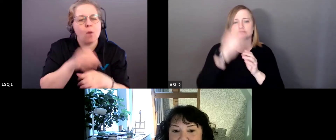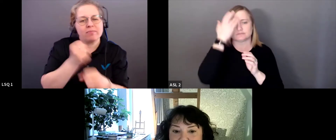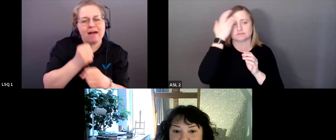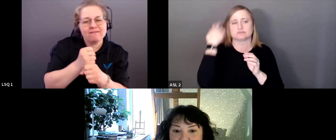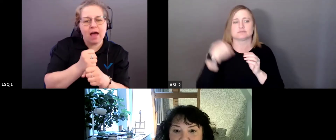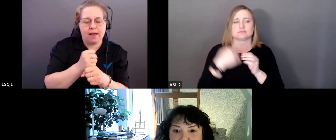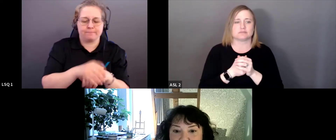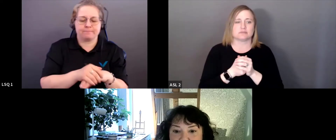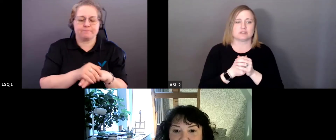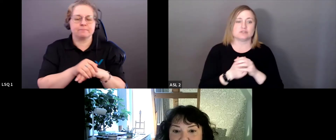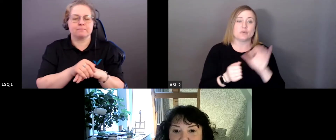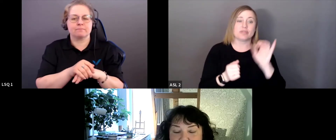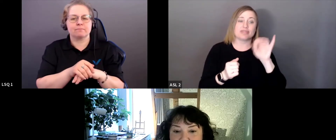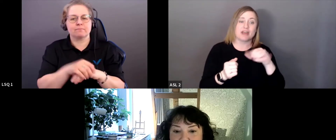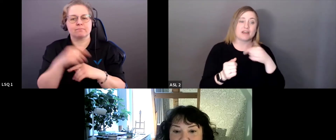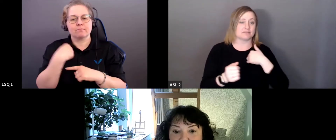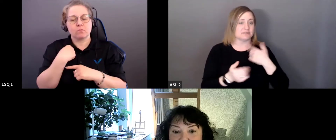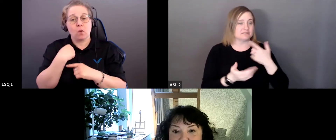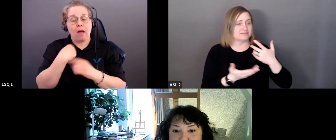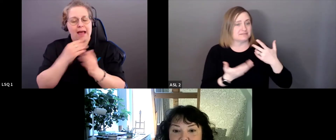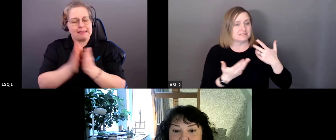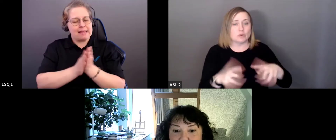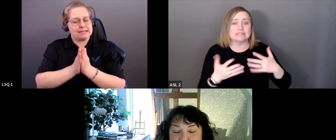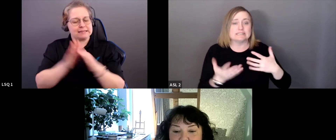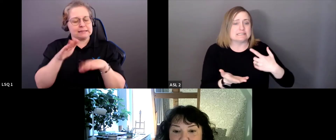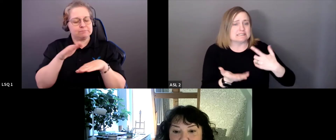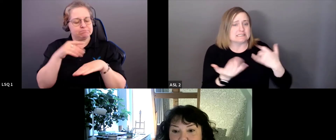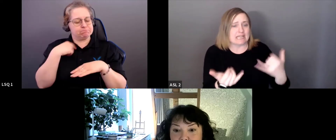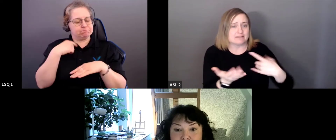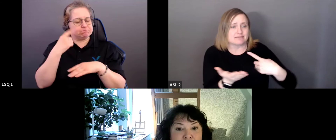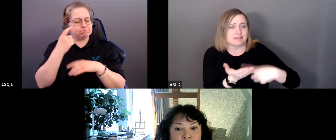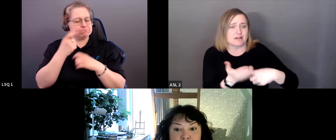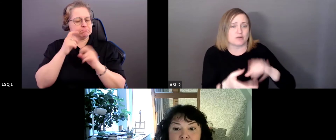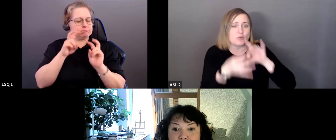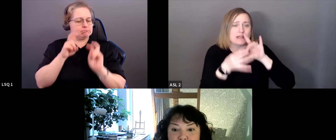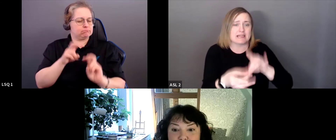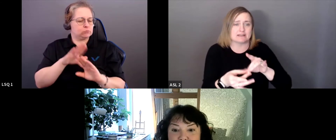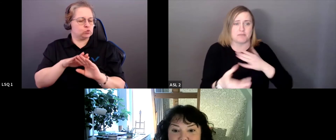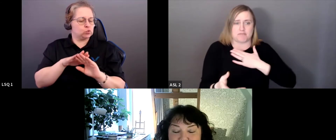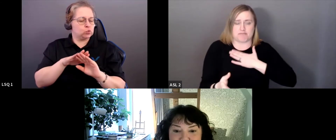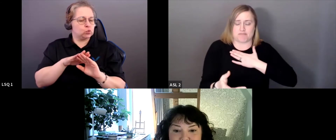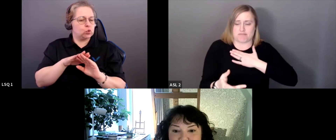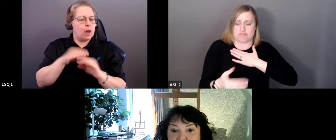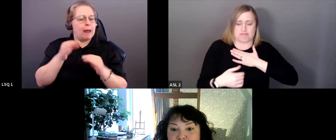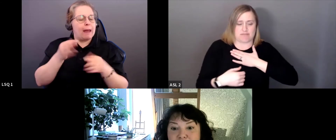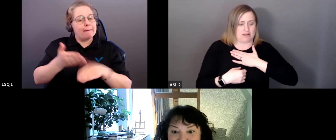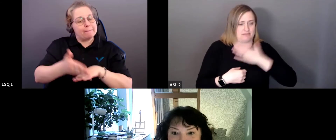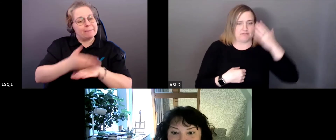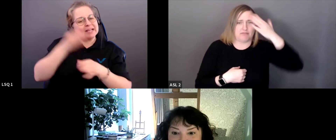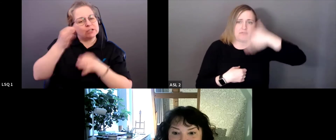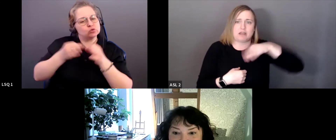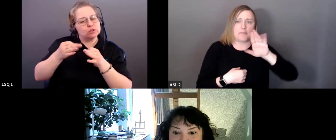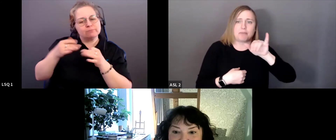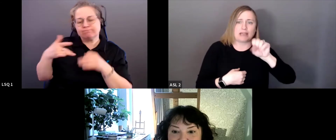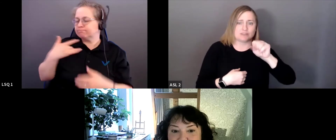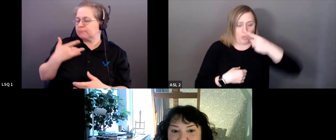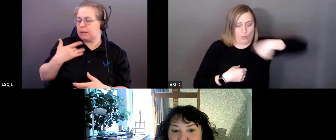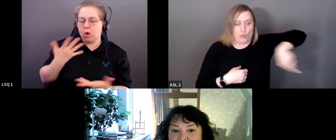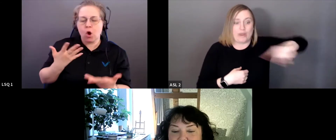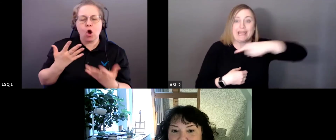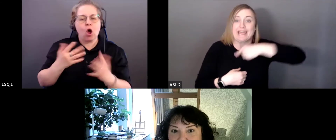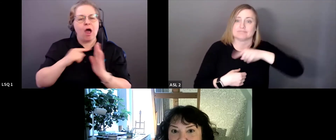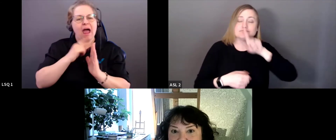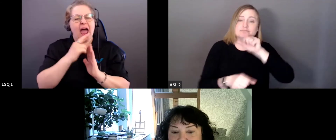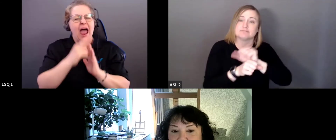Je m'intéresse aux préjugés inconscients et à la lutte contre le racisme. Je pense souvent aux moyens par